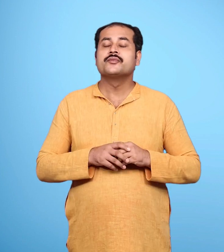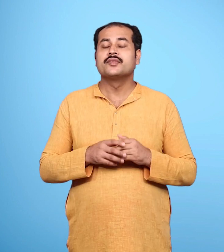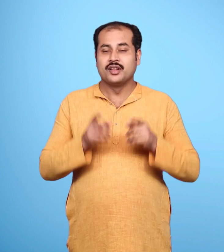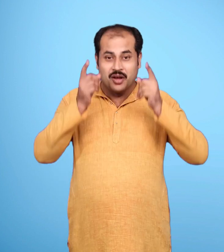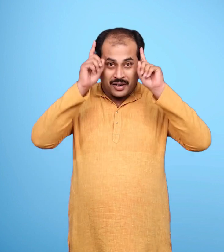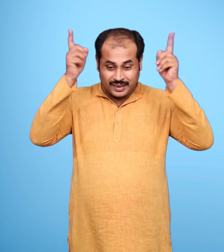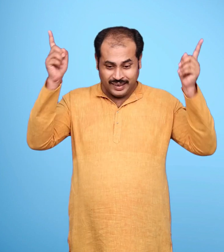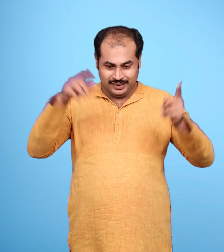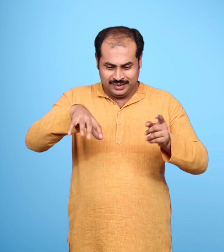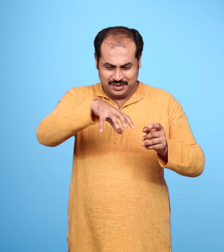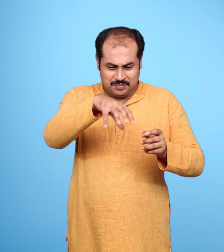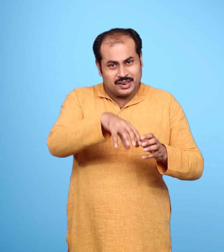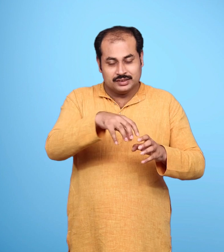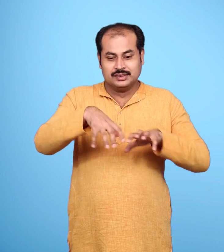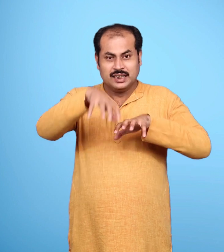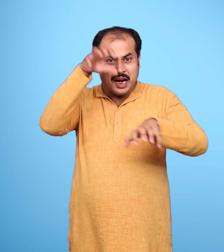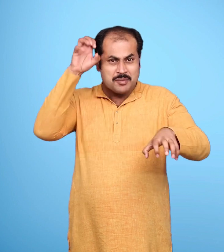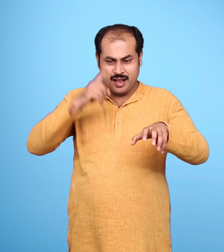शेरों के बीच हिरने की तरह बैटी रहती थी